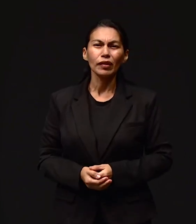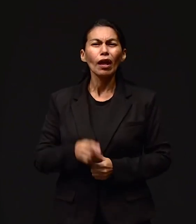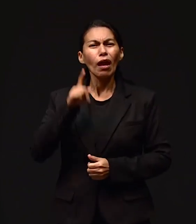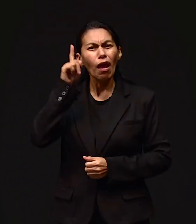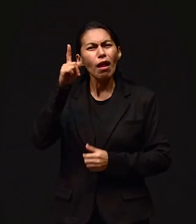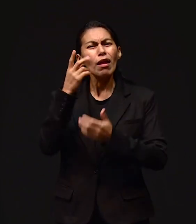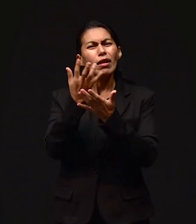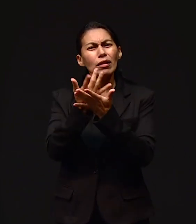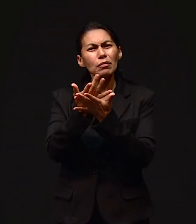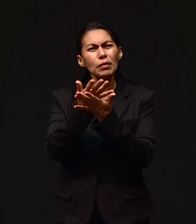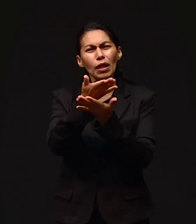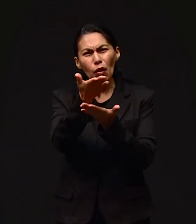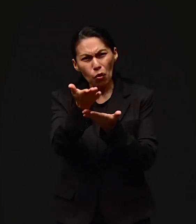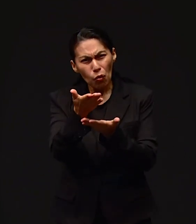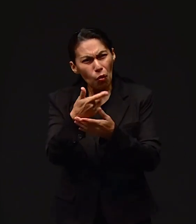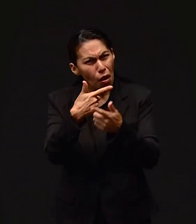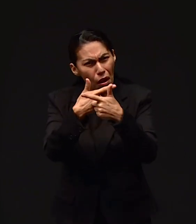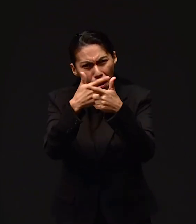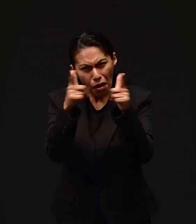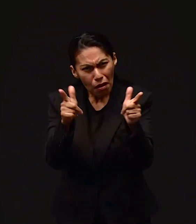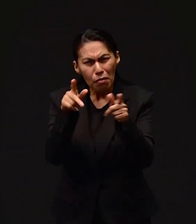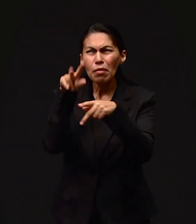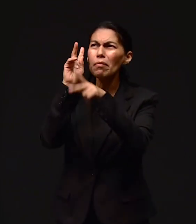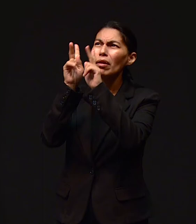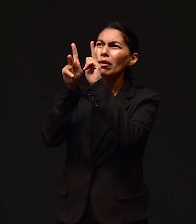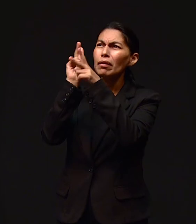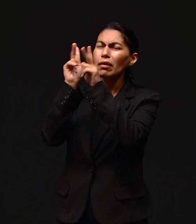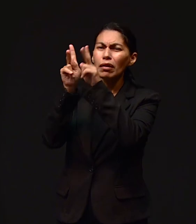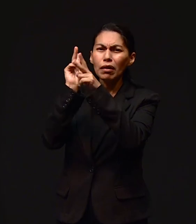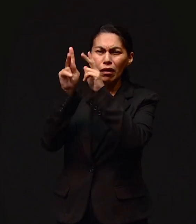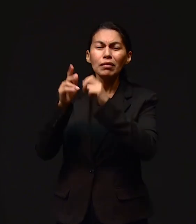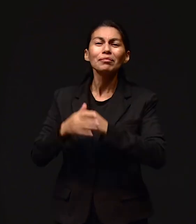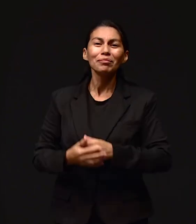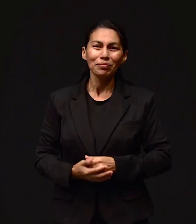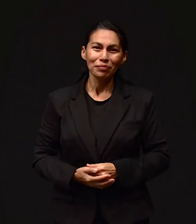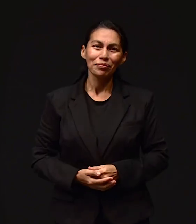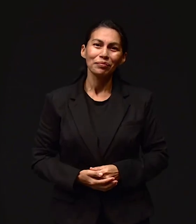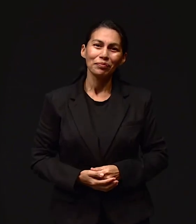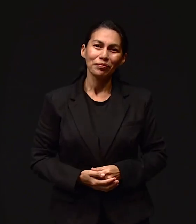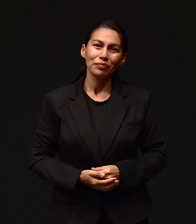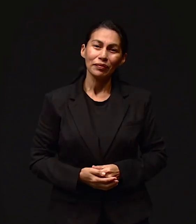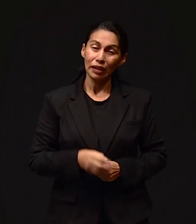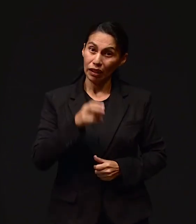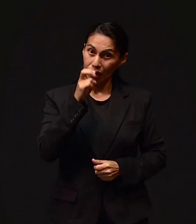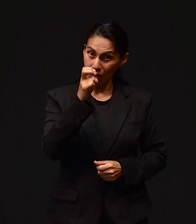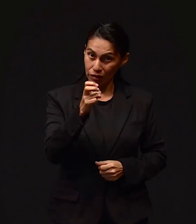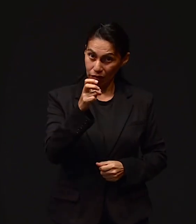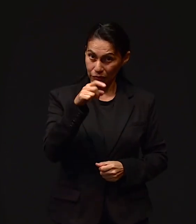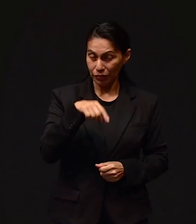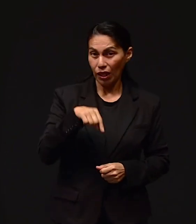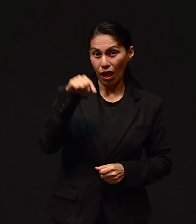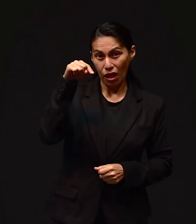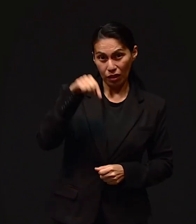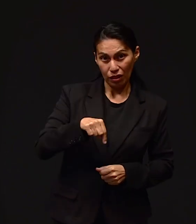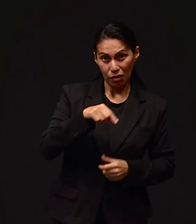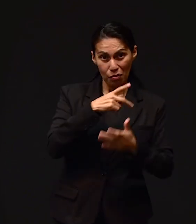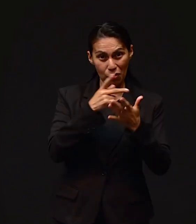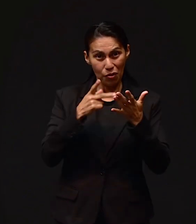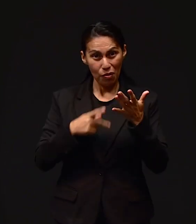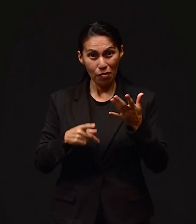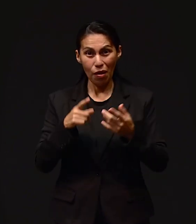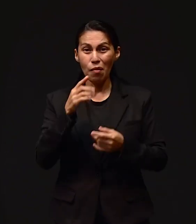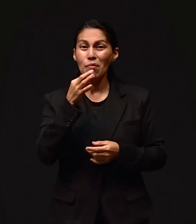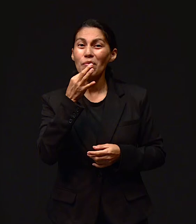todo el momento que tú puedas hacerlo. Esto es el programa,